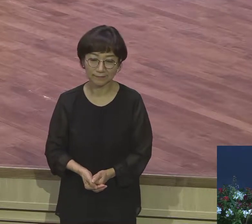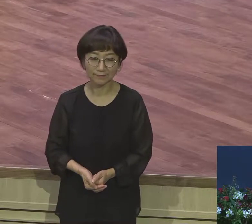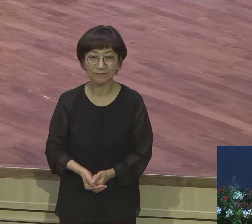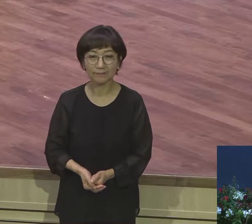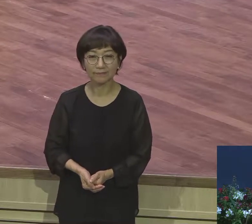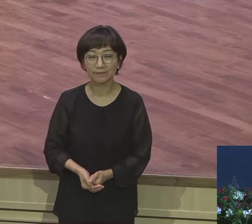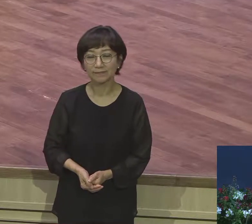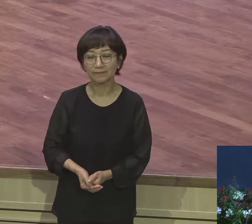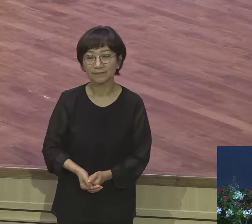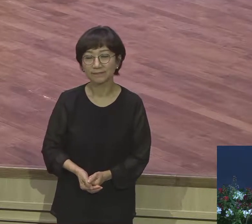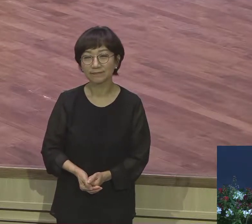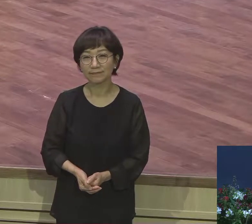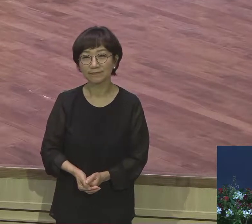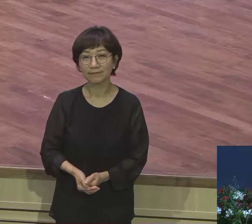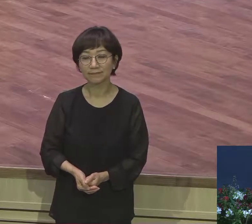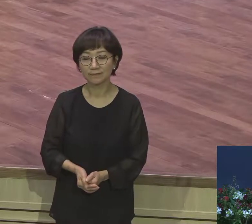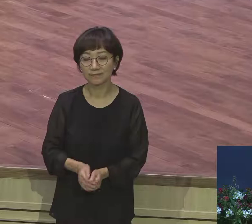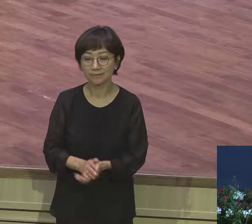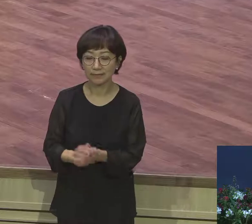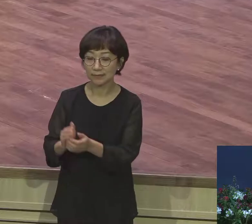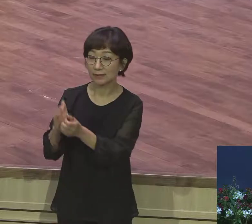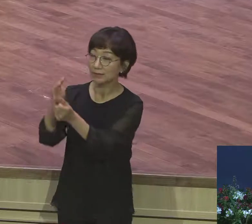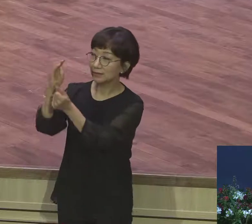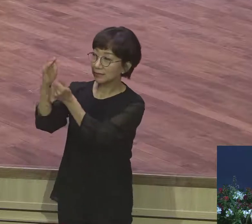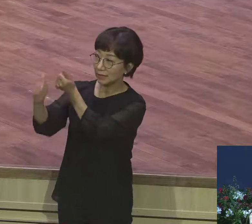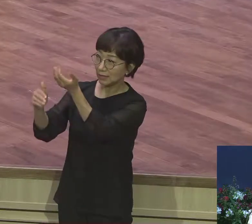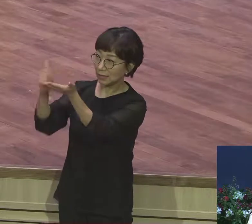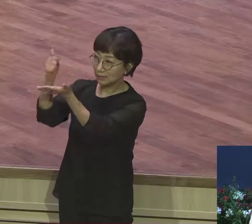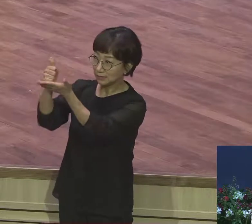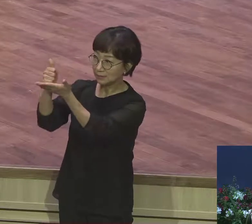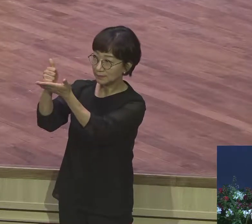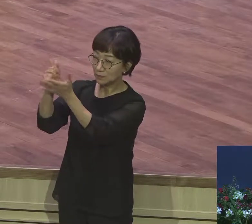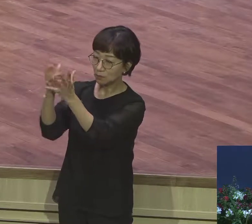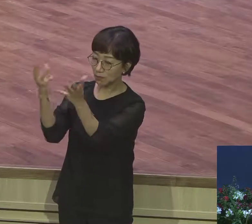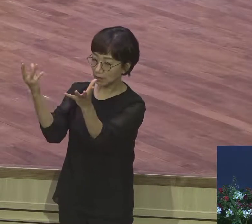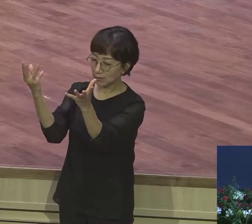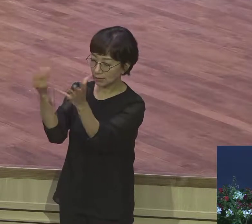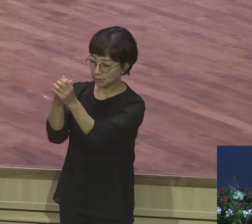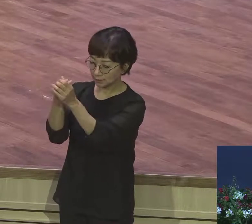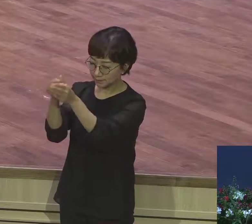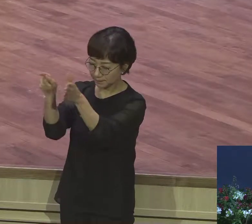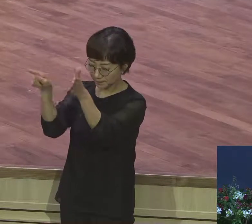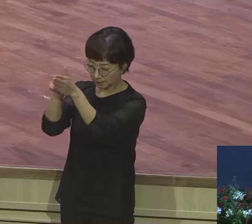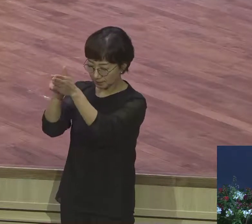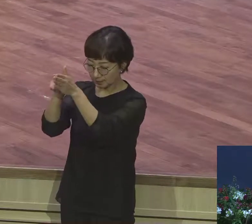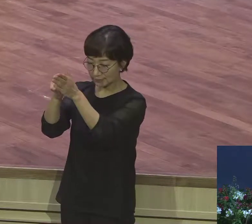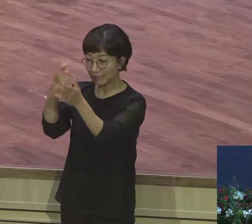하나님을 100% 전적으로 신뢰하는 기도를 통해서 여러분 어떤 품파가 와도